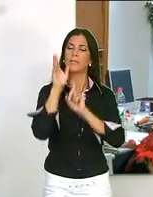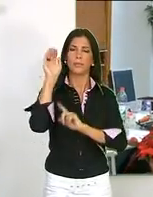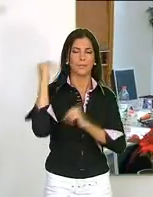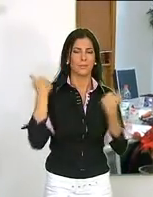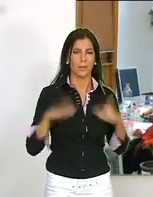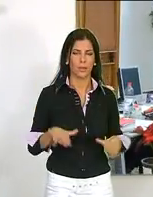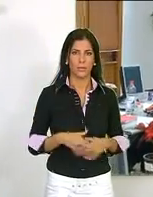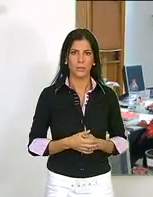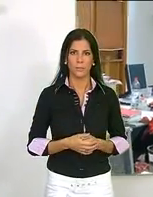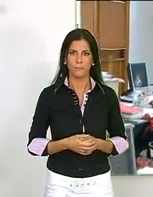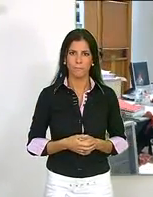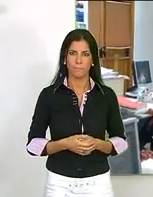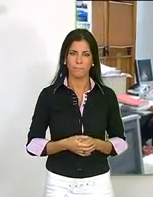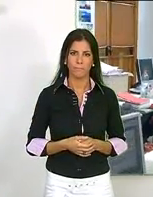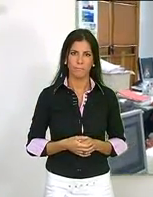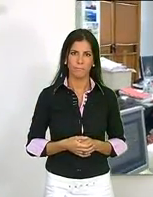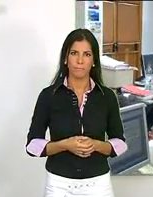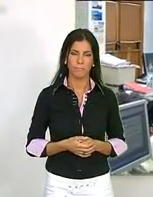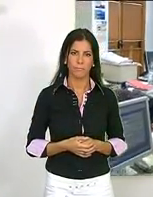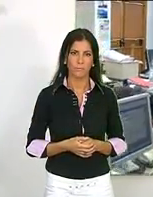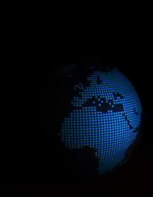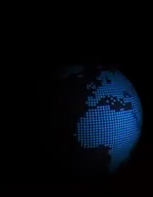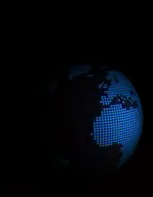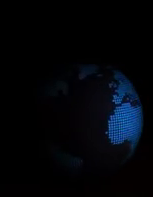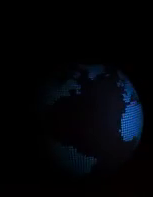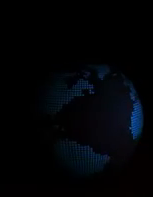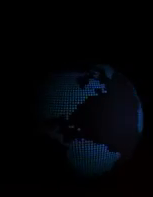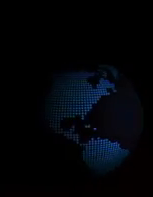comenzado a mantener contactos con empresas extranjeras.